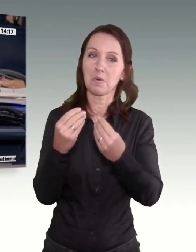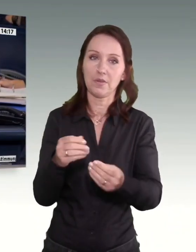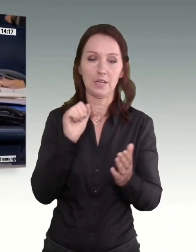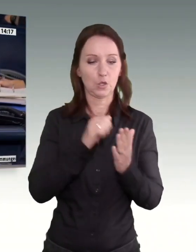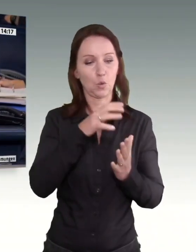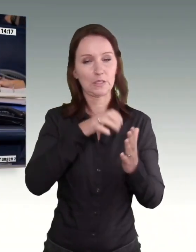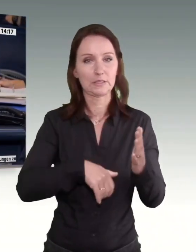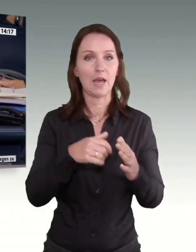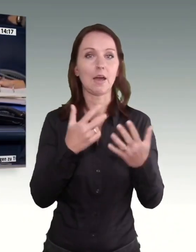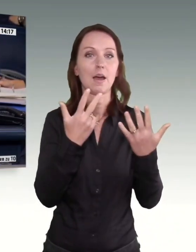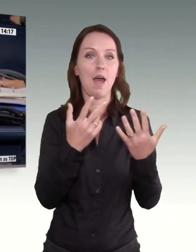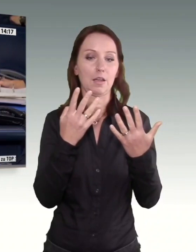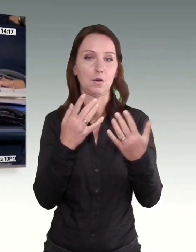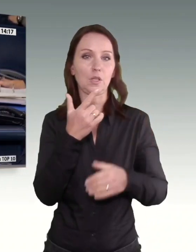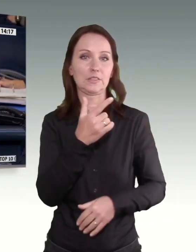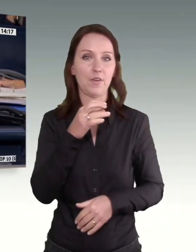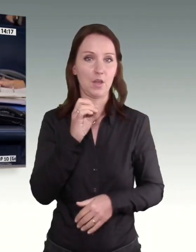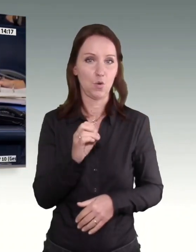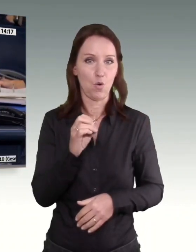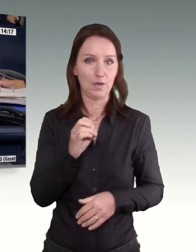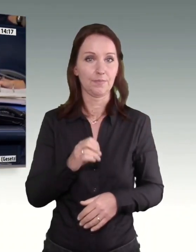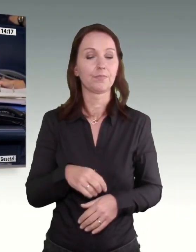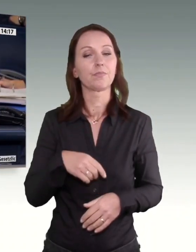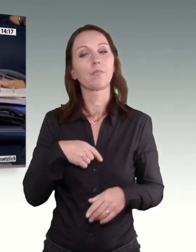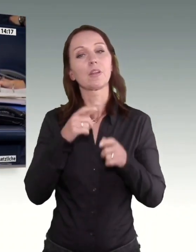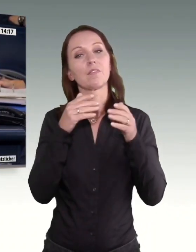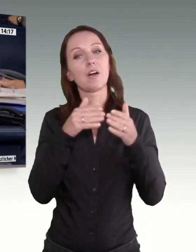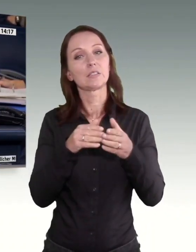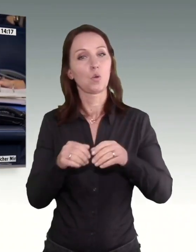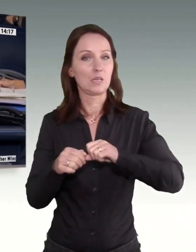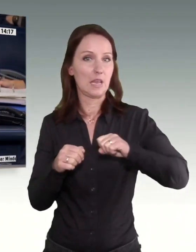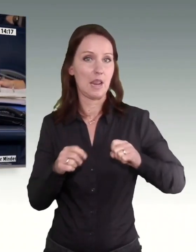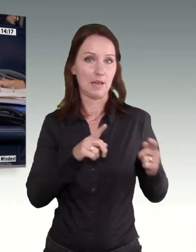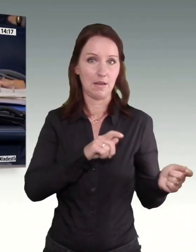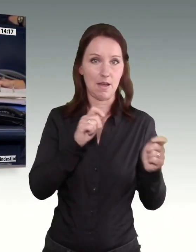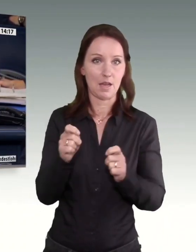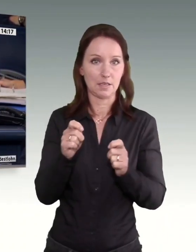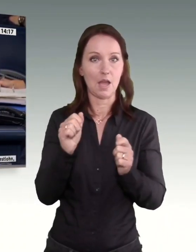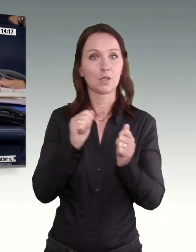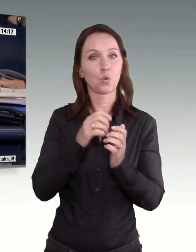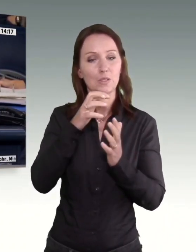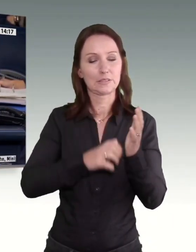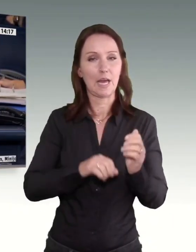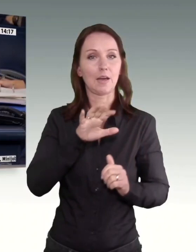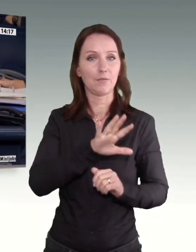920 den Antrag der Fraktion Die Linke auf Drucksache 19 5